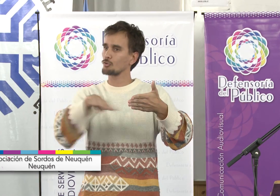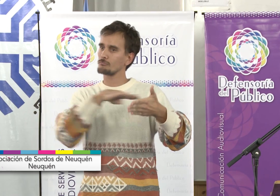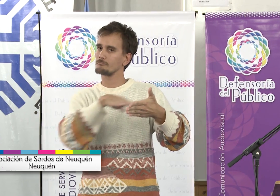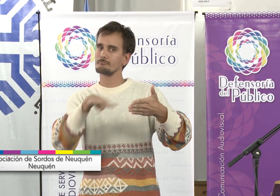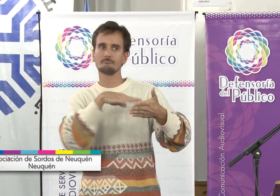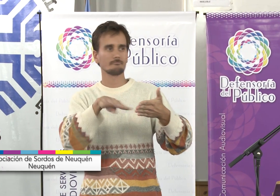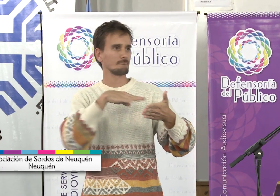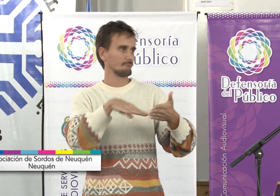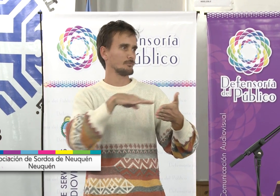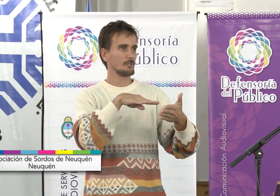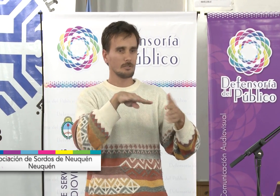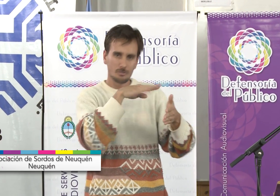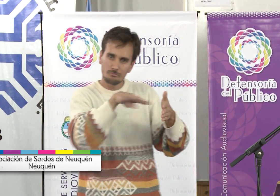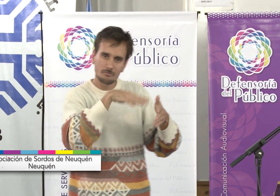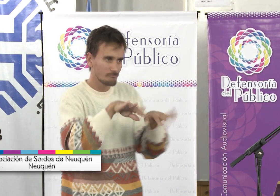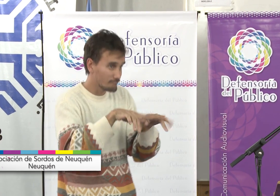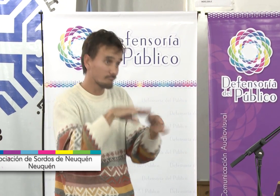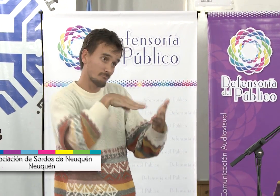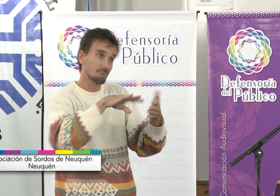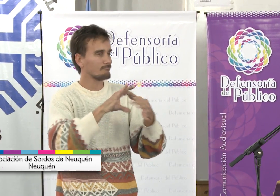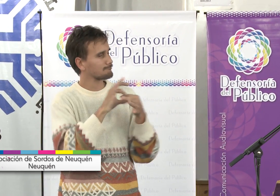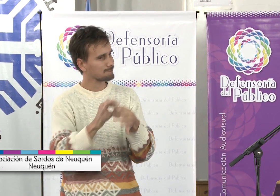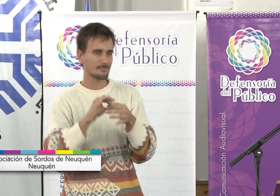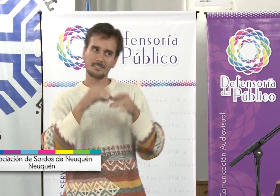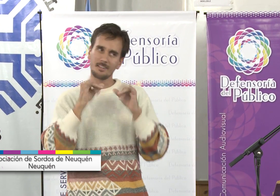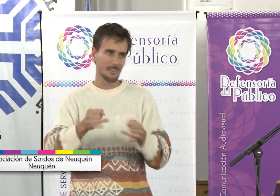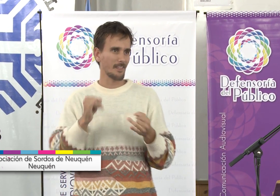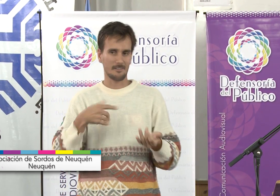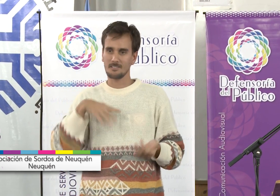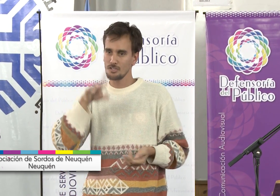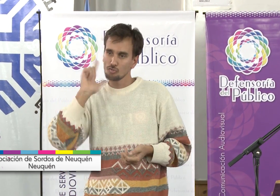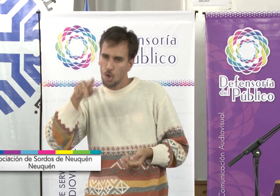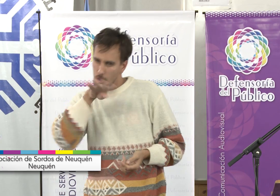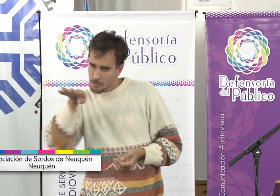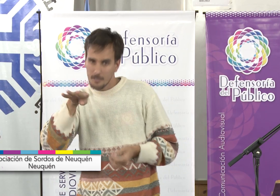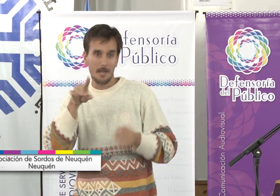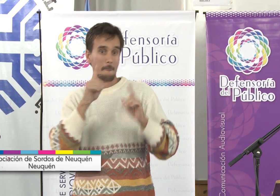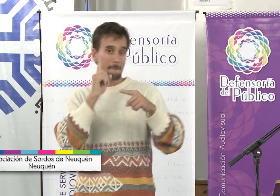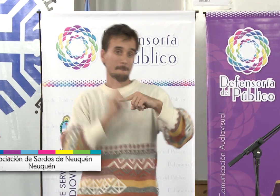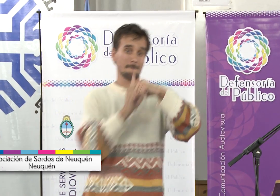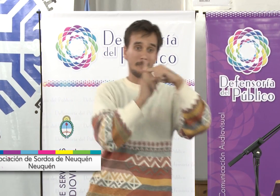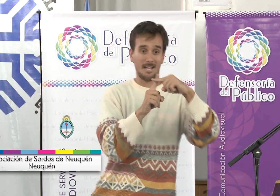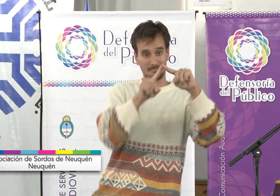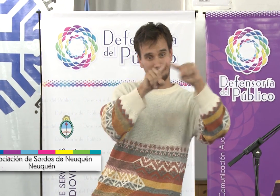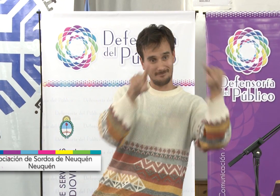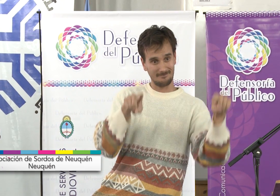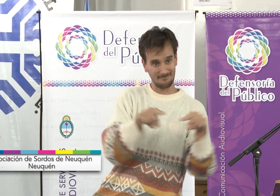También en los subtítulos, debemos los sordos, las personas,